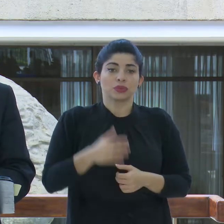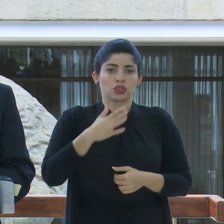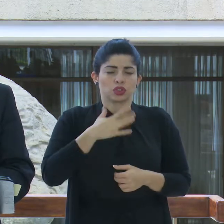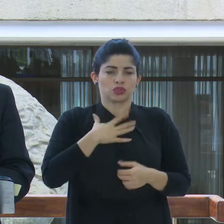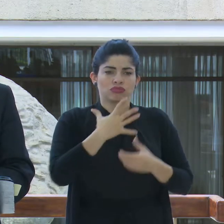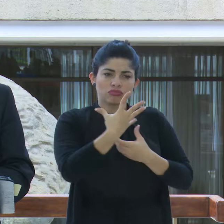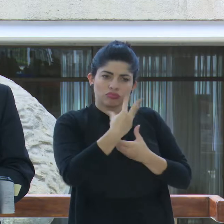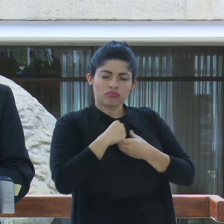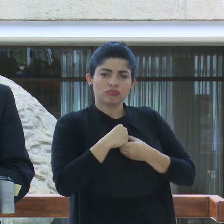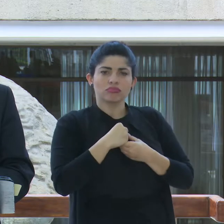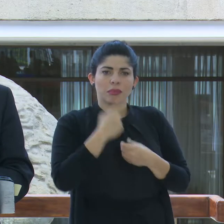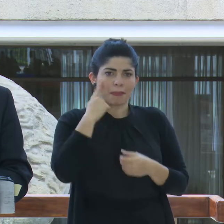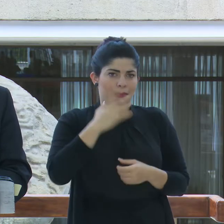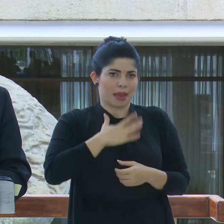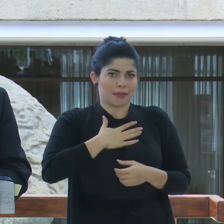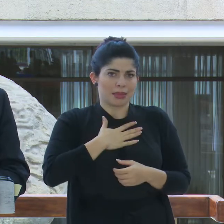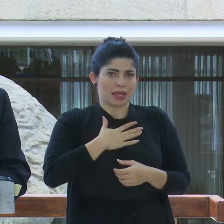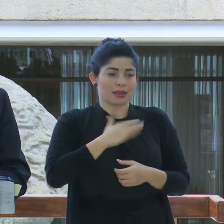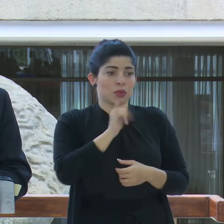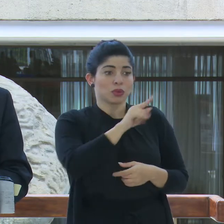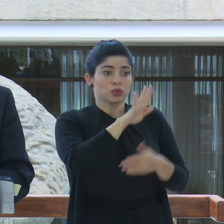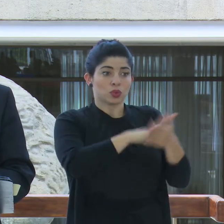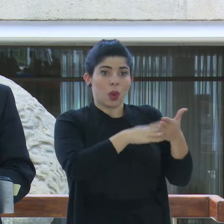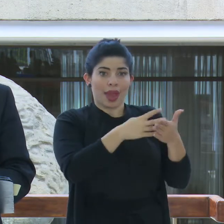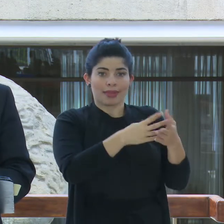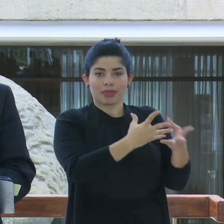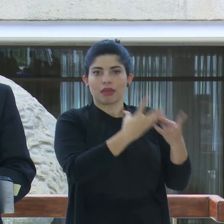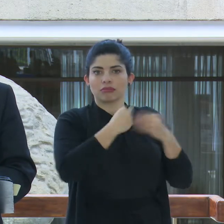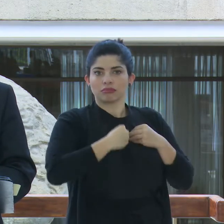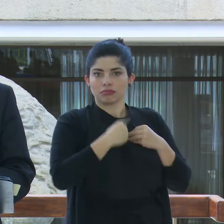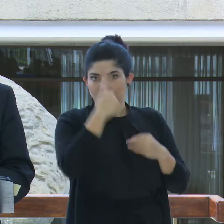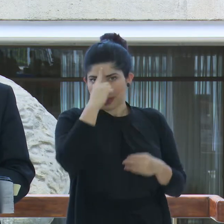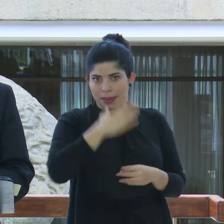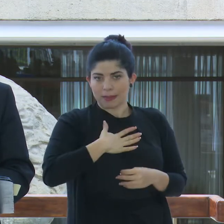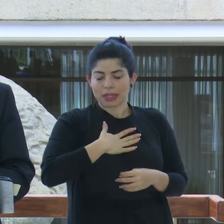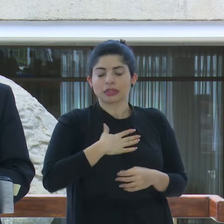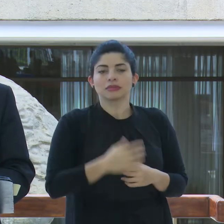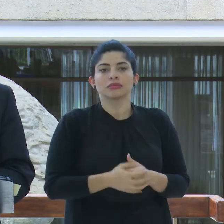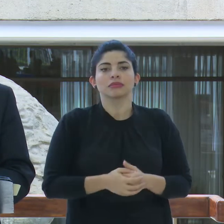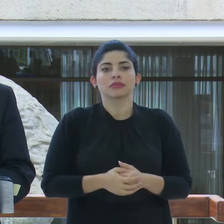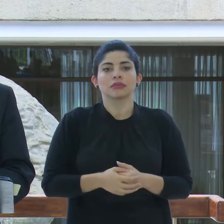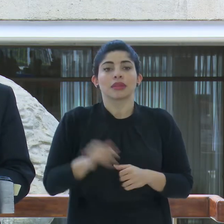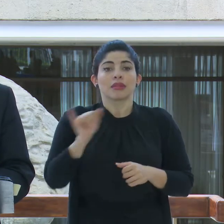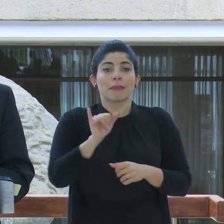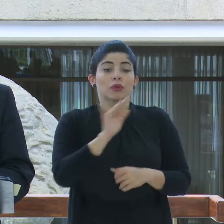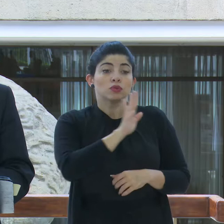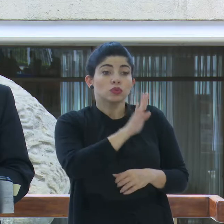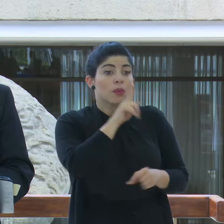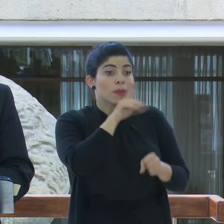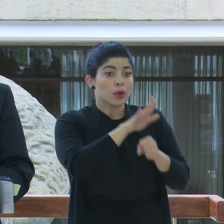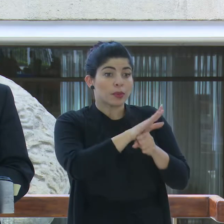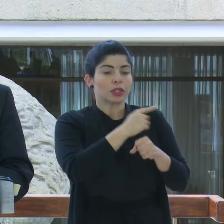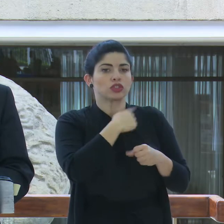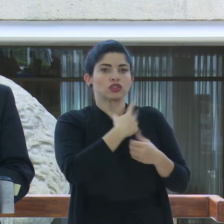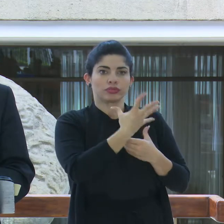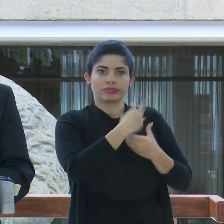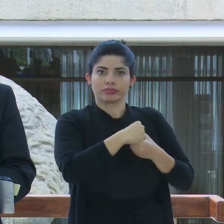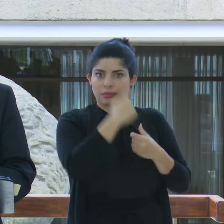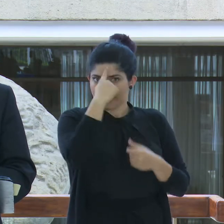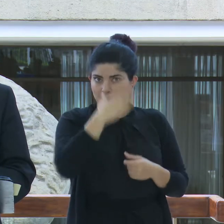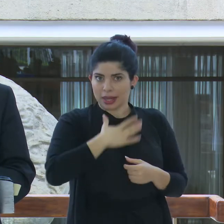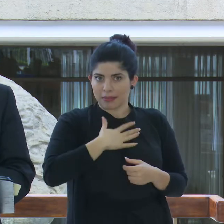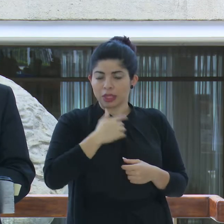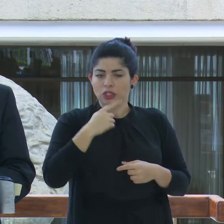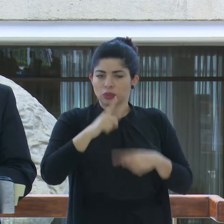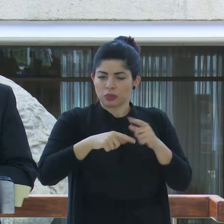mío, hago mía su agenda, presidente. Hago mío el compromiso suyo de mantener